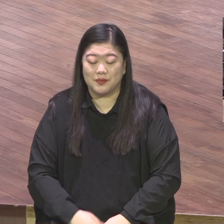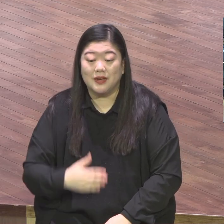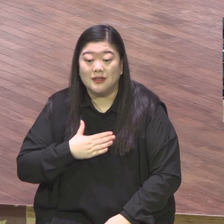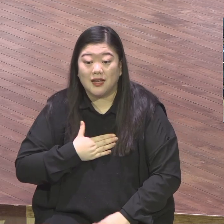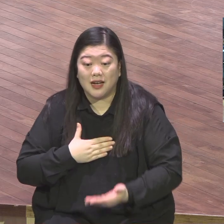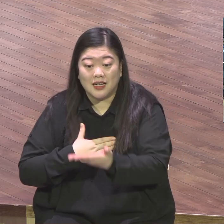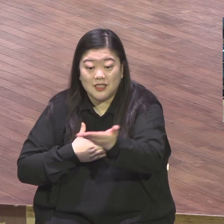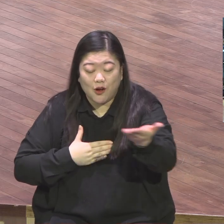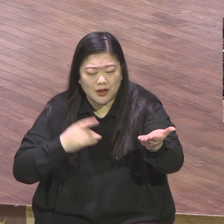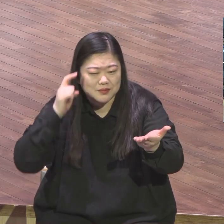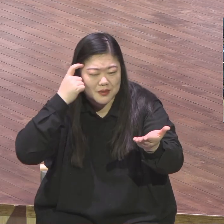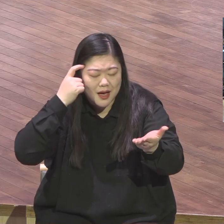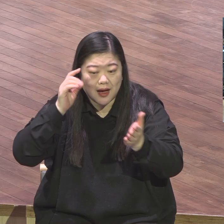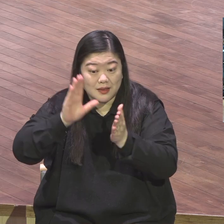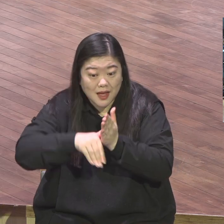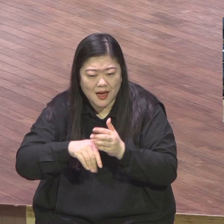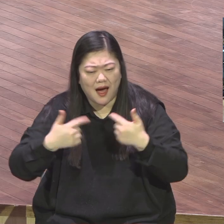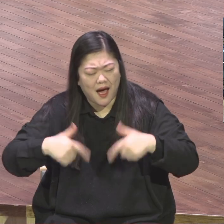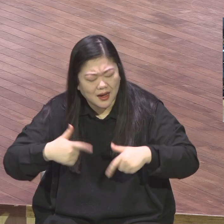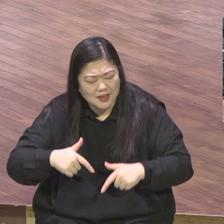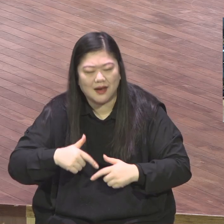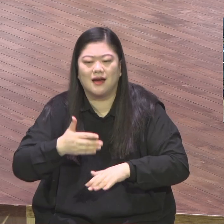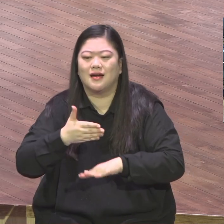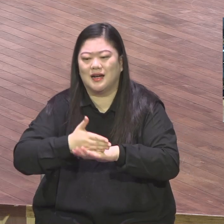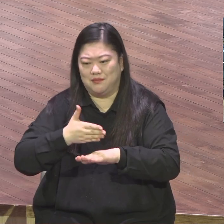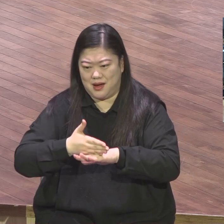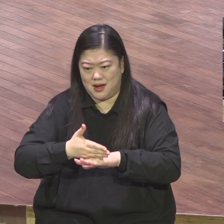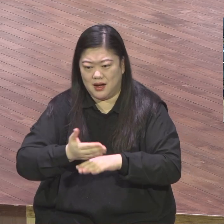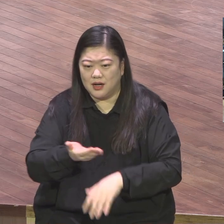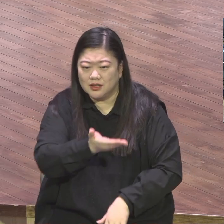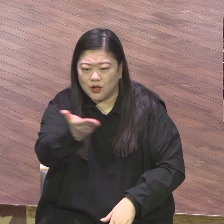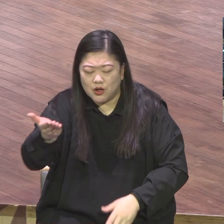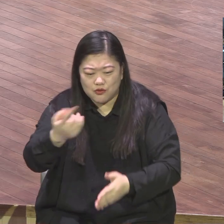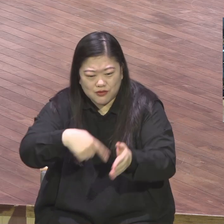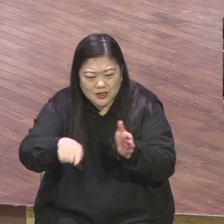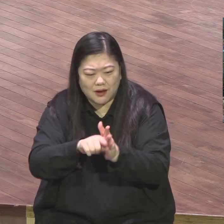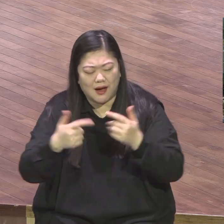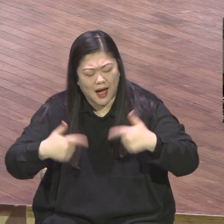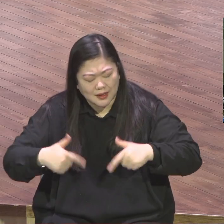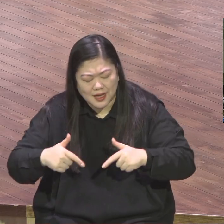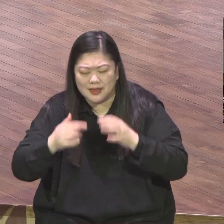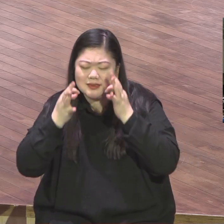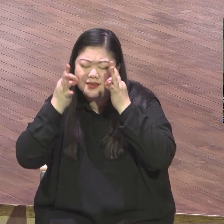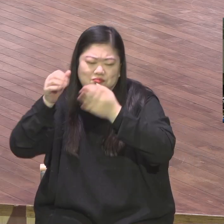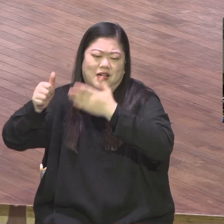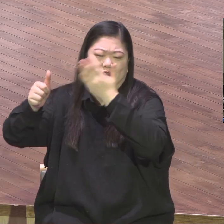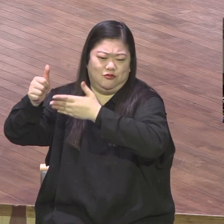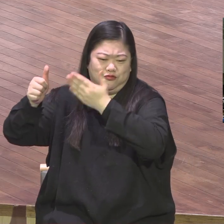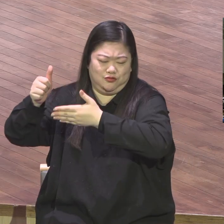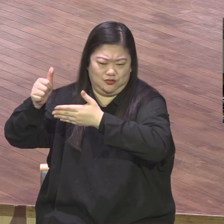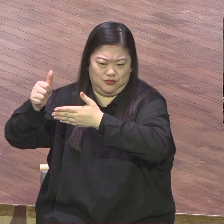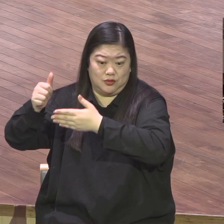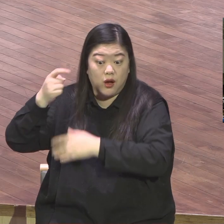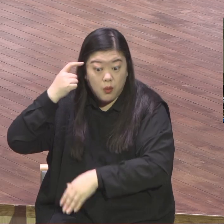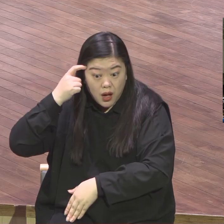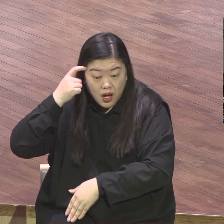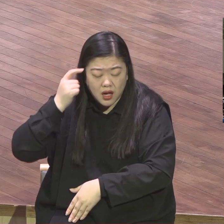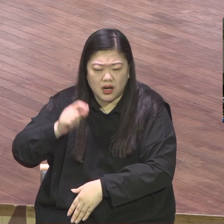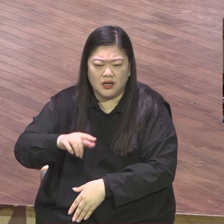감사하며 강구할 때마다 너희 무리를 위하여 기뻄으로 항상 강구하면 너희가 첫날부터 이제까지 복음을